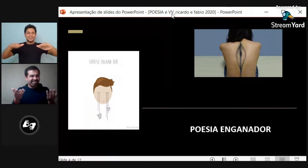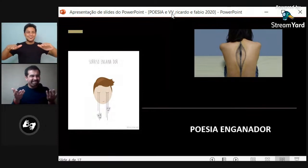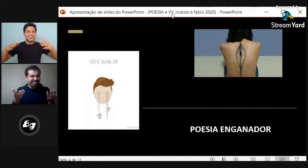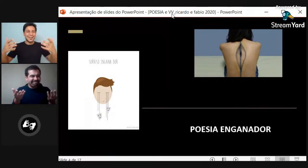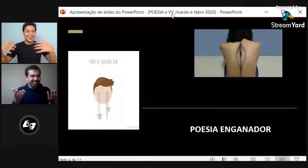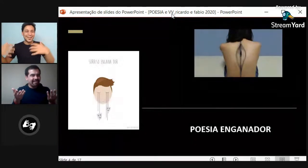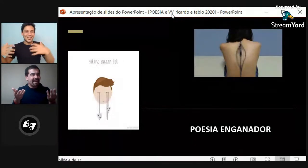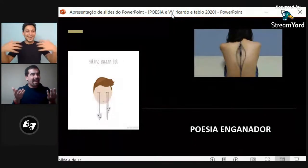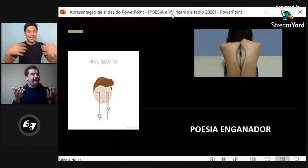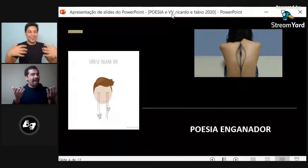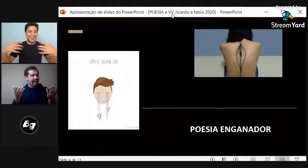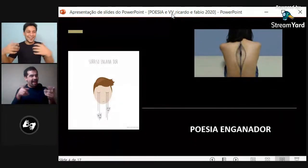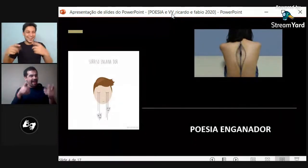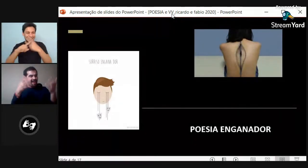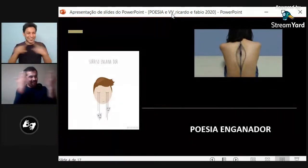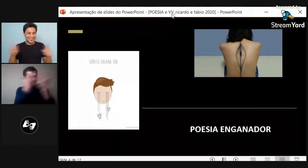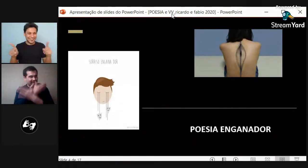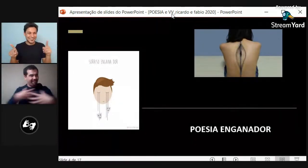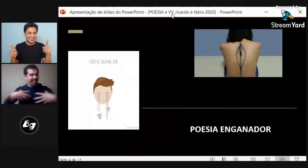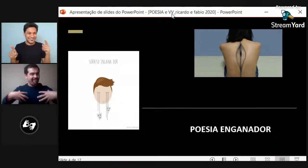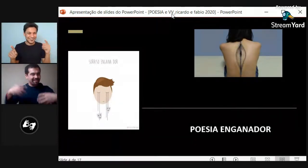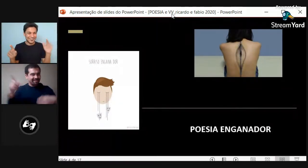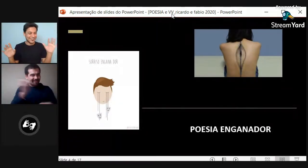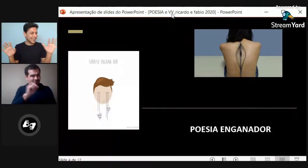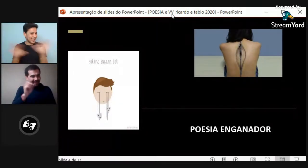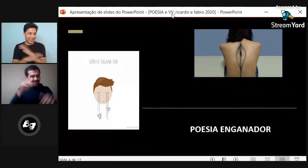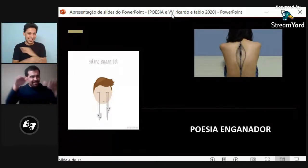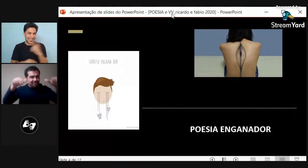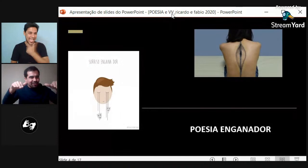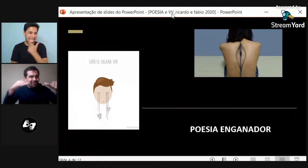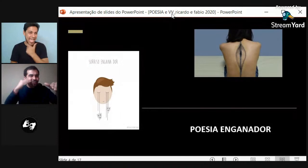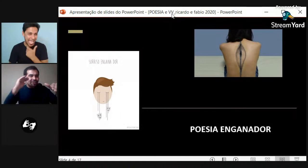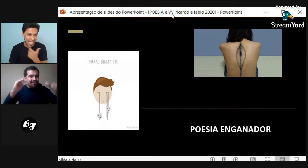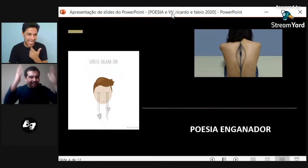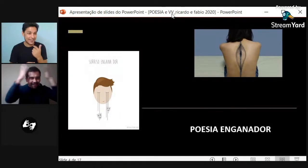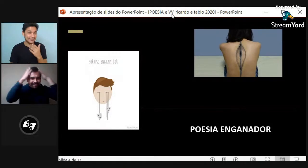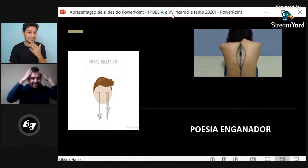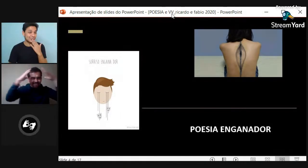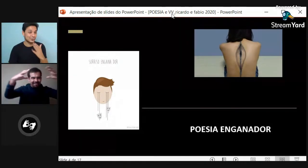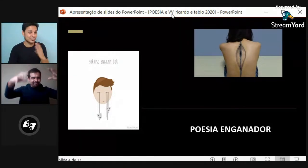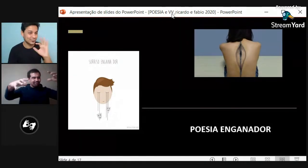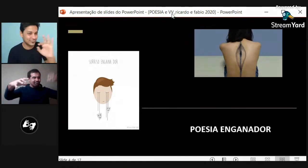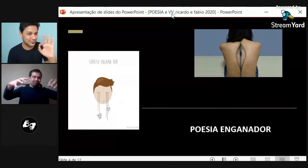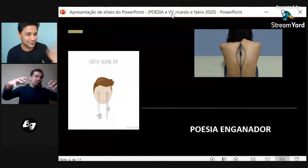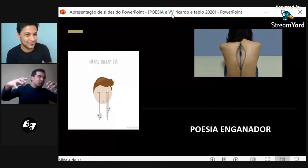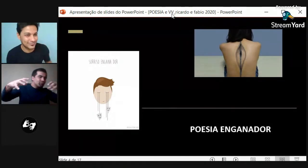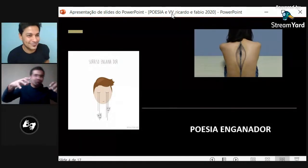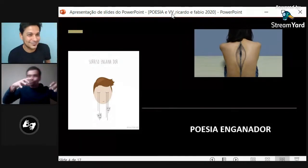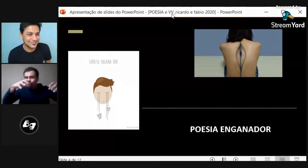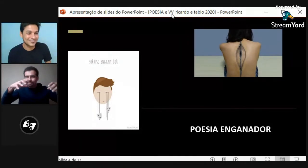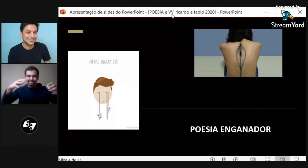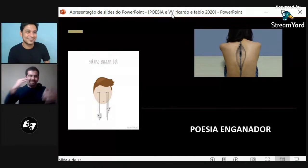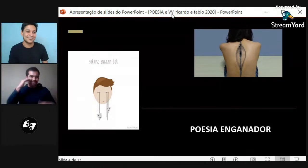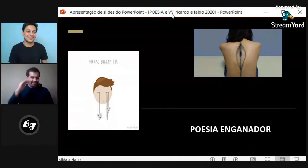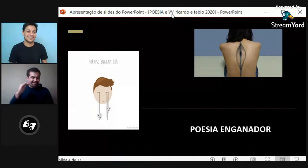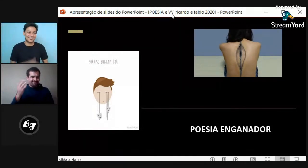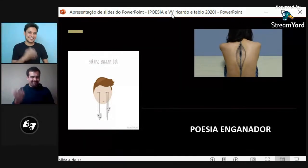Pareciera ser que es una parte del cuerpo de la mujer. Pero no es así. Yo no lo dije. Pero es un chiste.